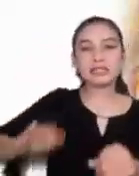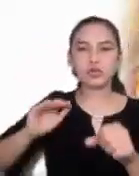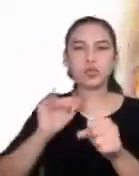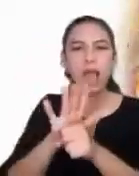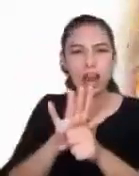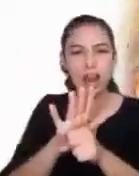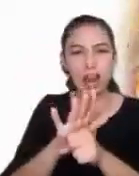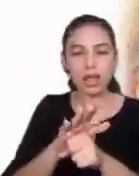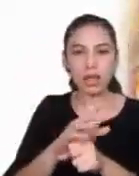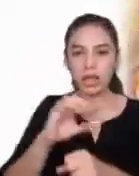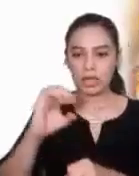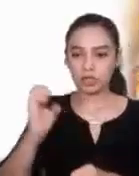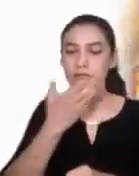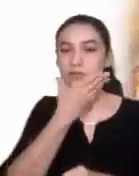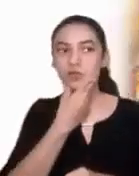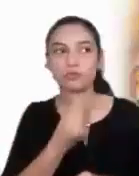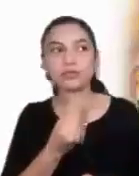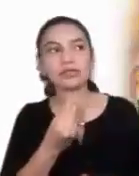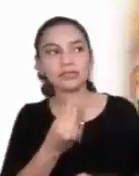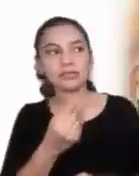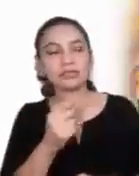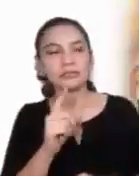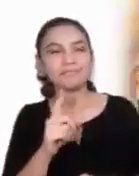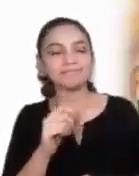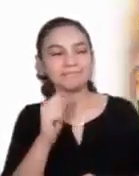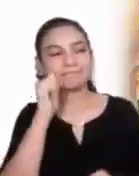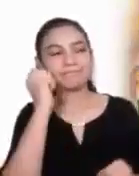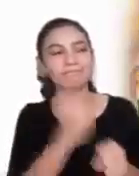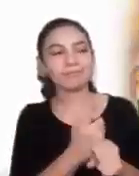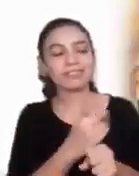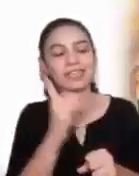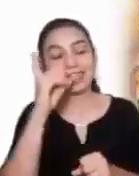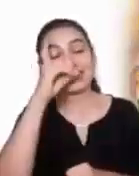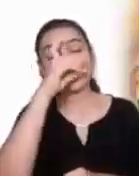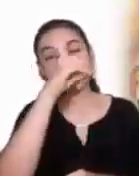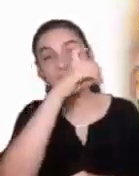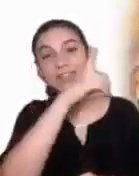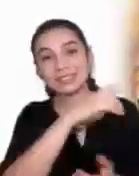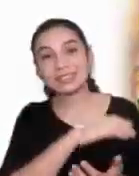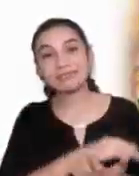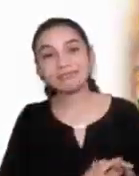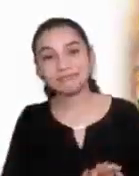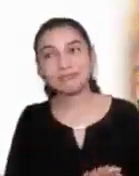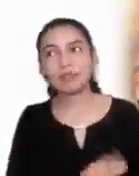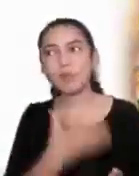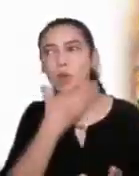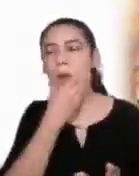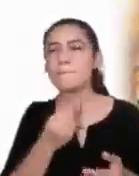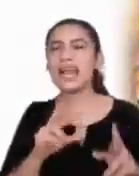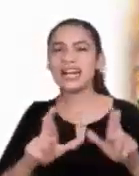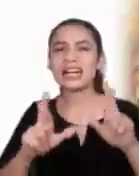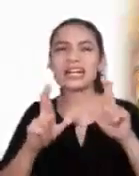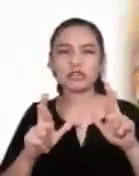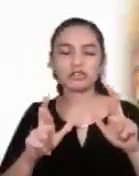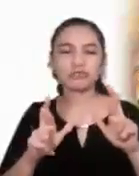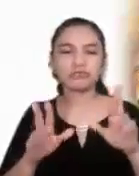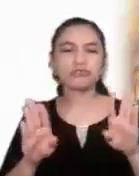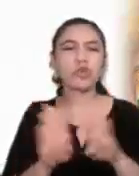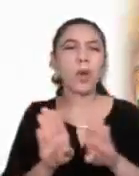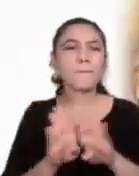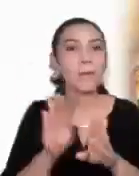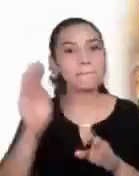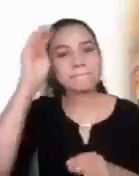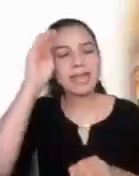Y ahí se complica todo. No es que el hombre rico no piense, sino que sus pensamientos